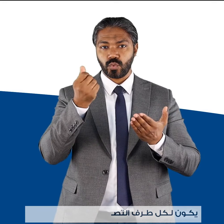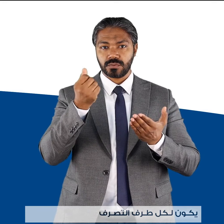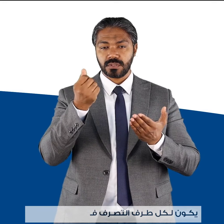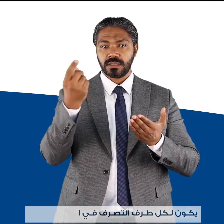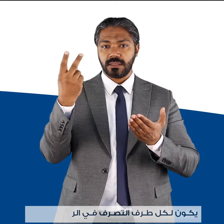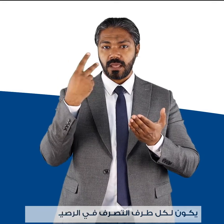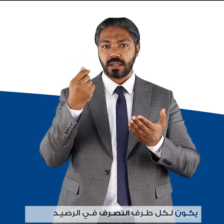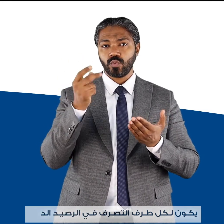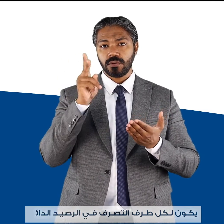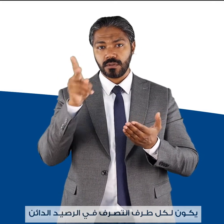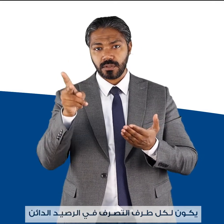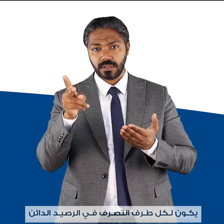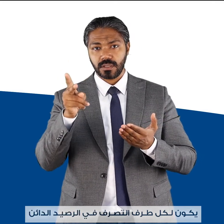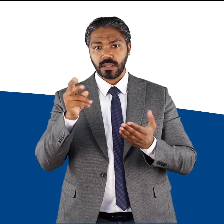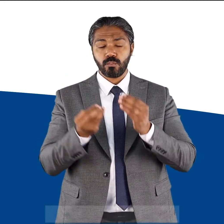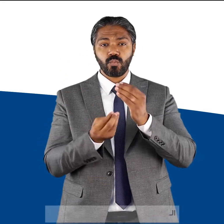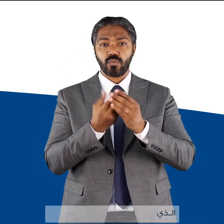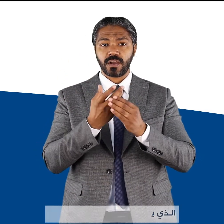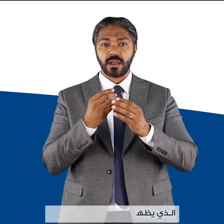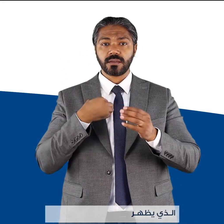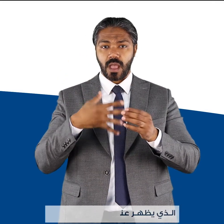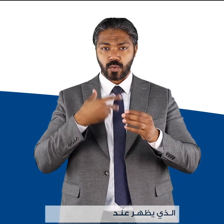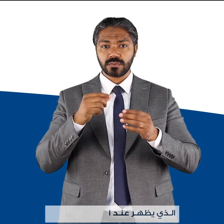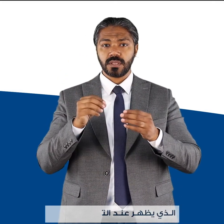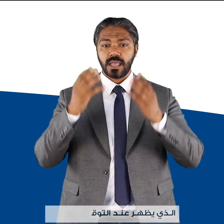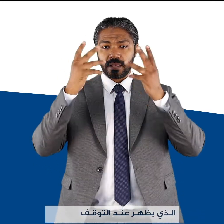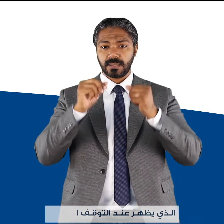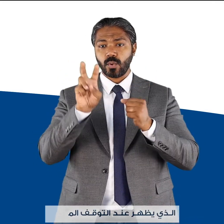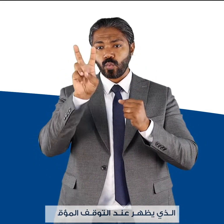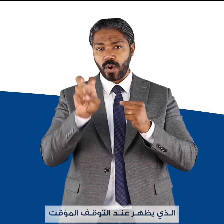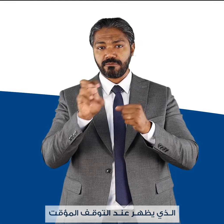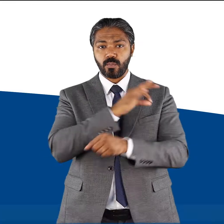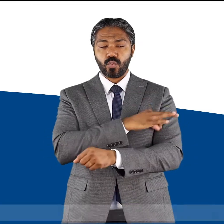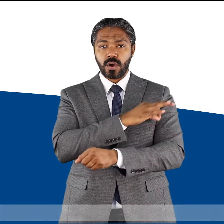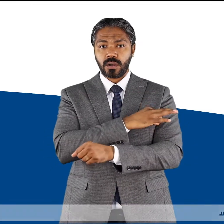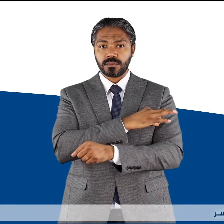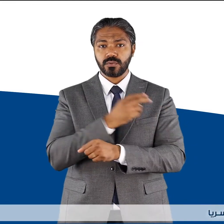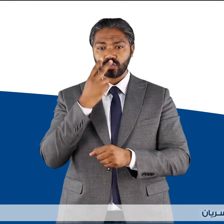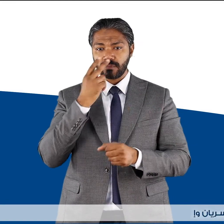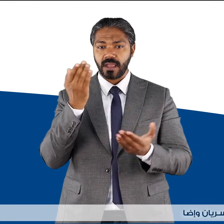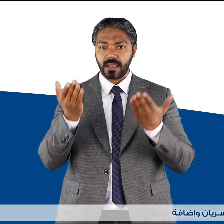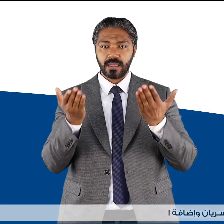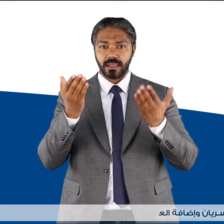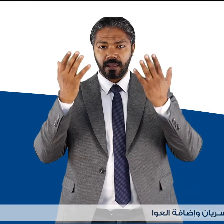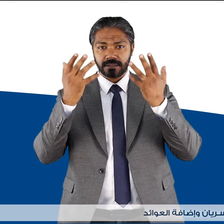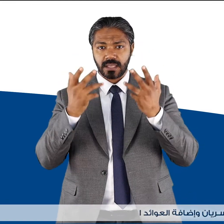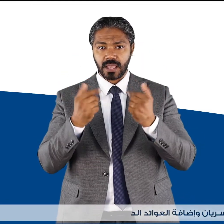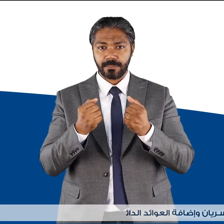التصرف في الرصيد الدائن الذي يظهر عند التوقف المؤقت ويتم سريان وإضافة العوائد